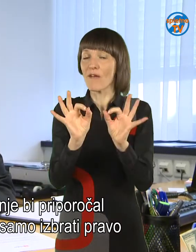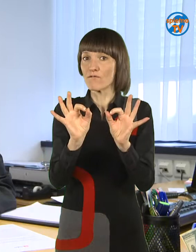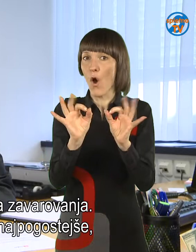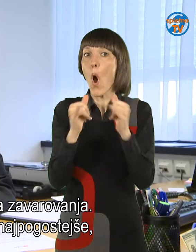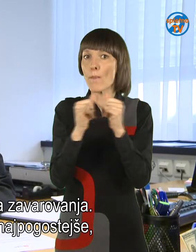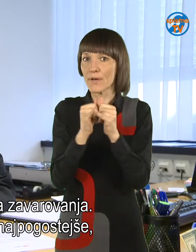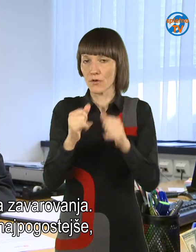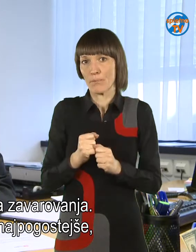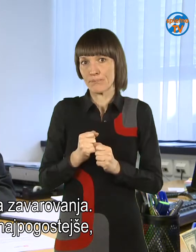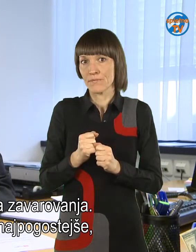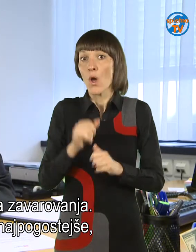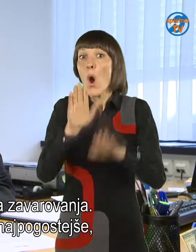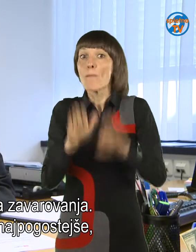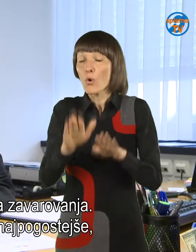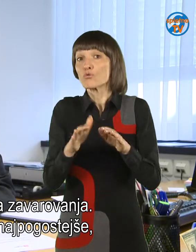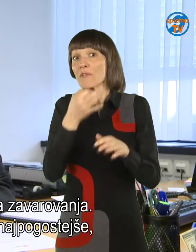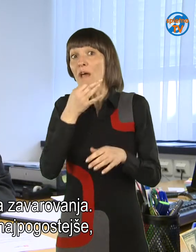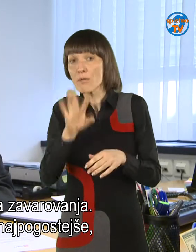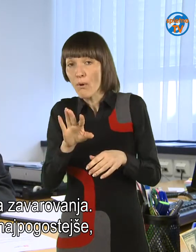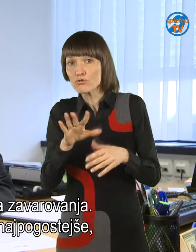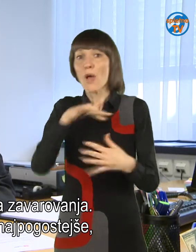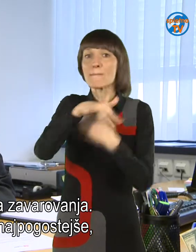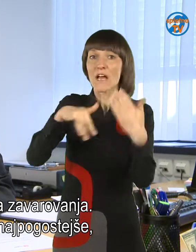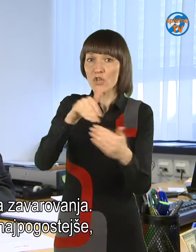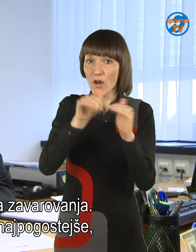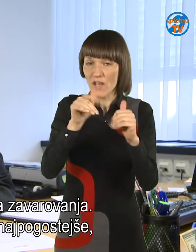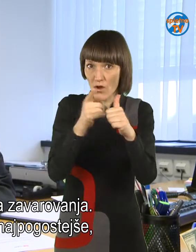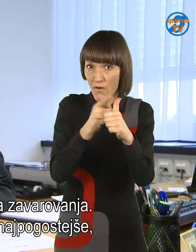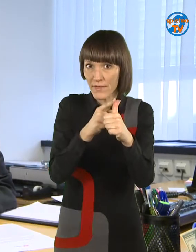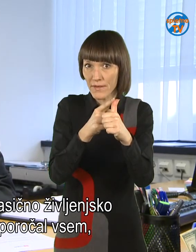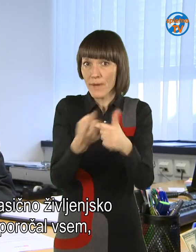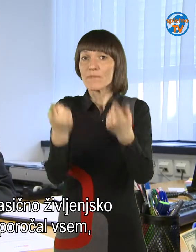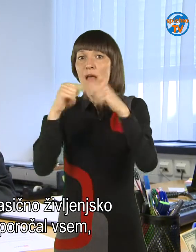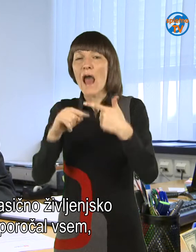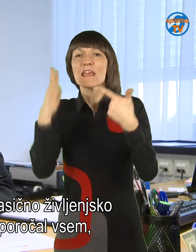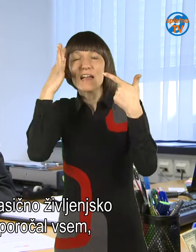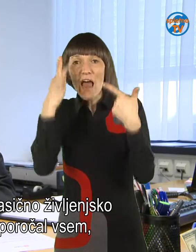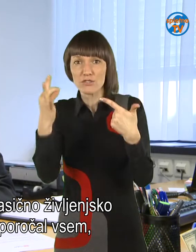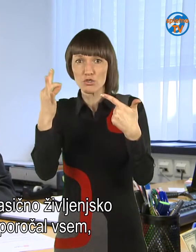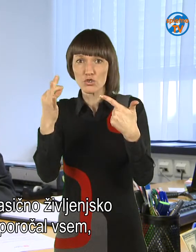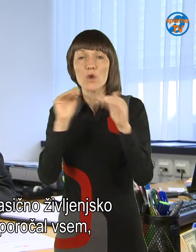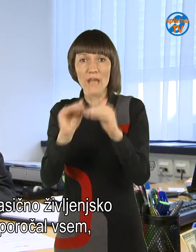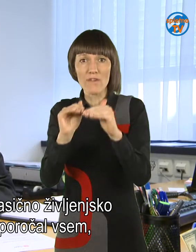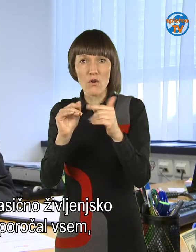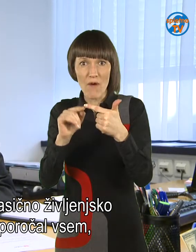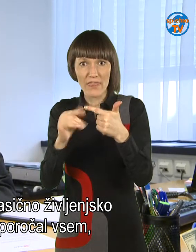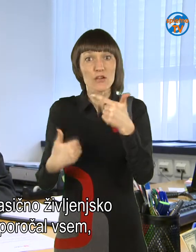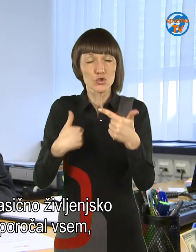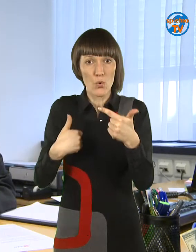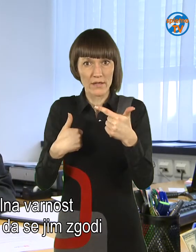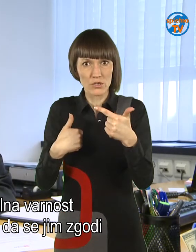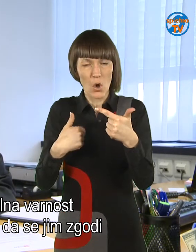zavarovanja. Če v meni mogoče samo tri najpogosteše, recimo mešano življensko zavarovanje ali pa klasično življensko zavarovanje,